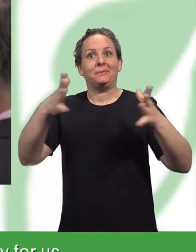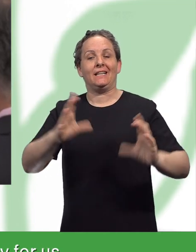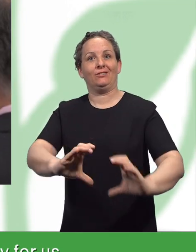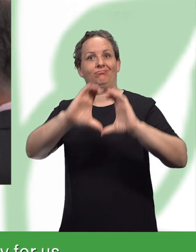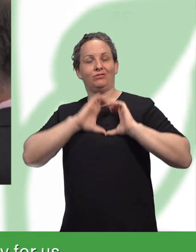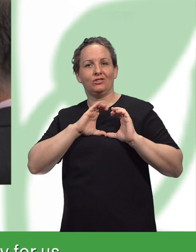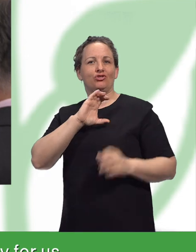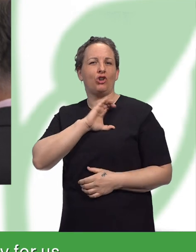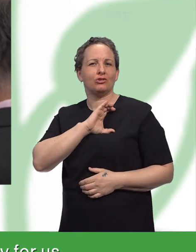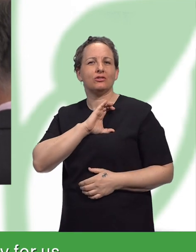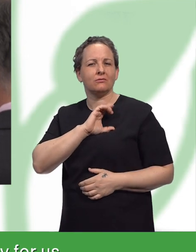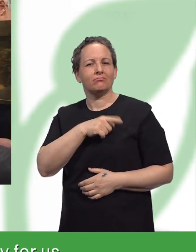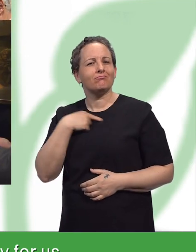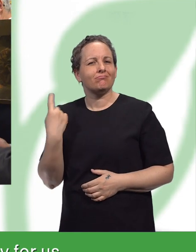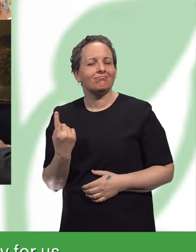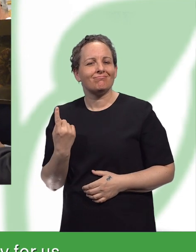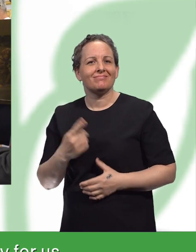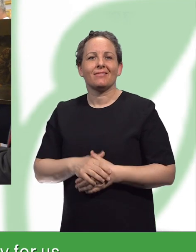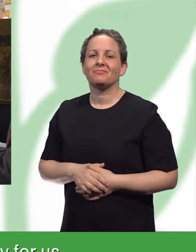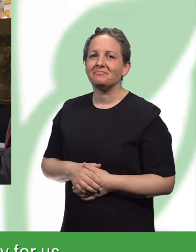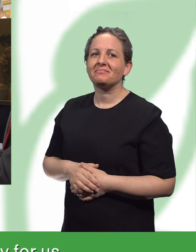Das ist für uns eine ganz große Chance.